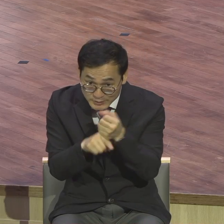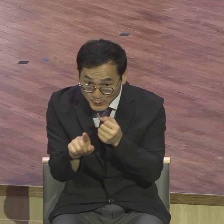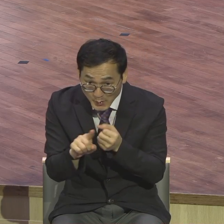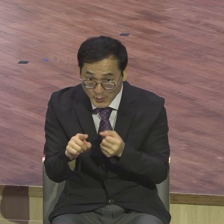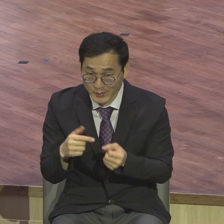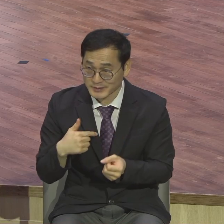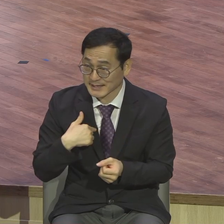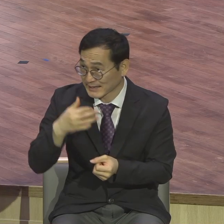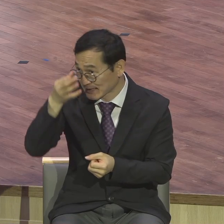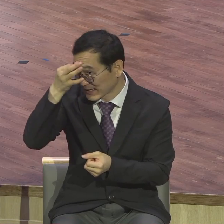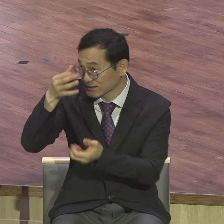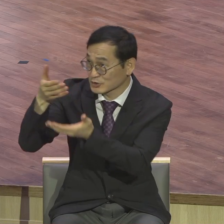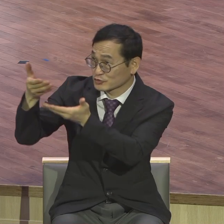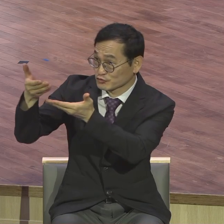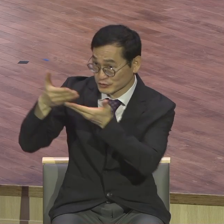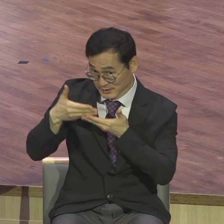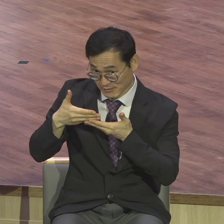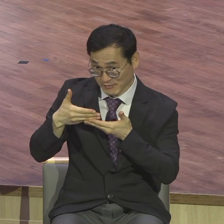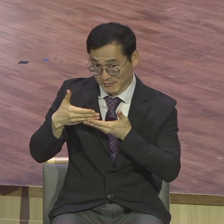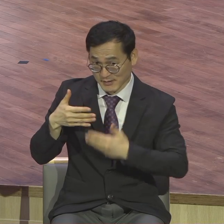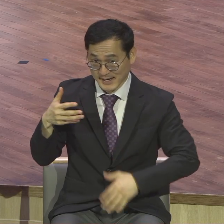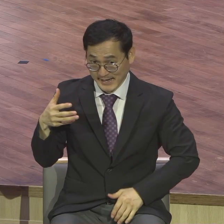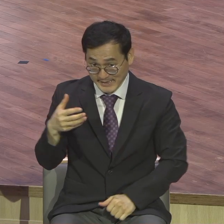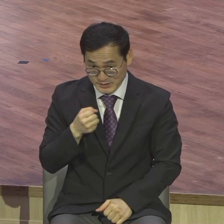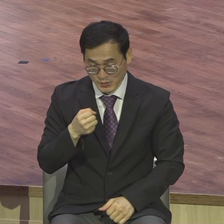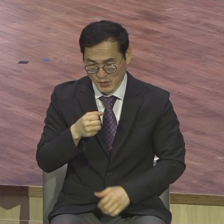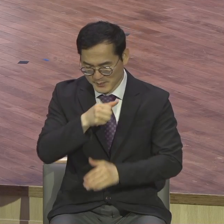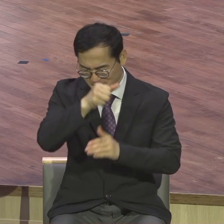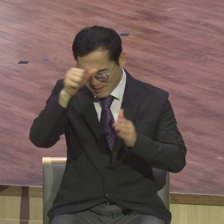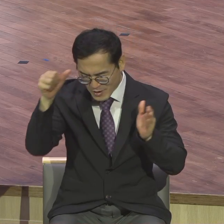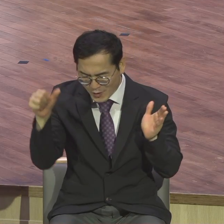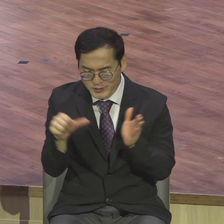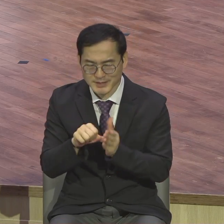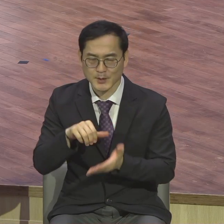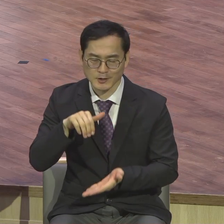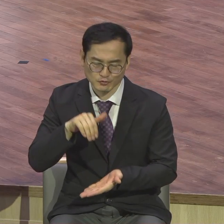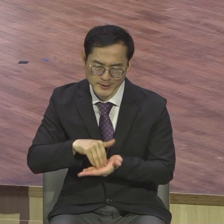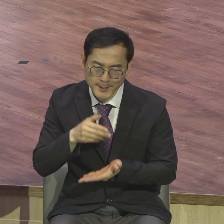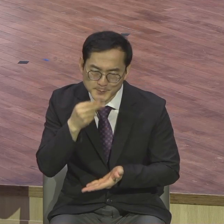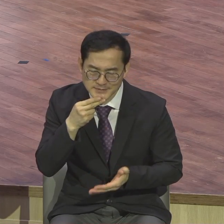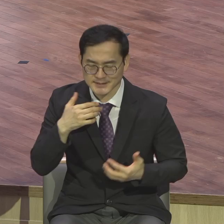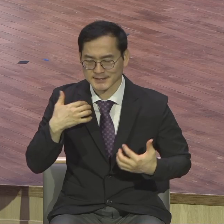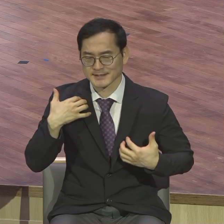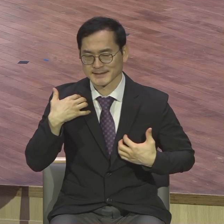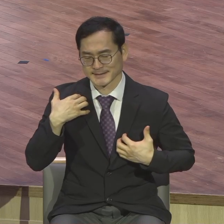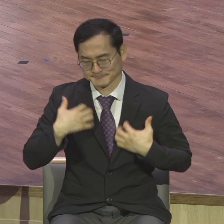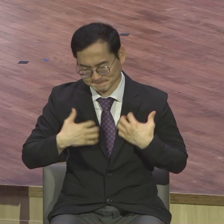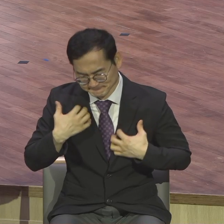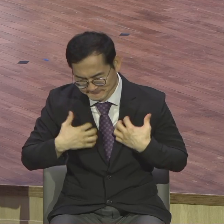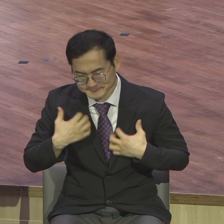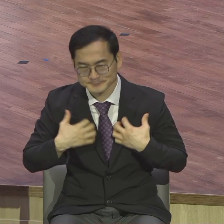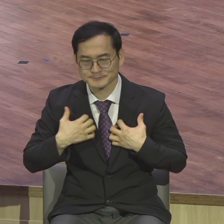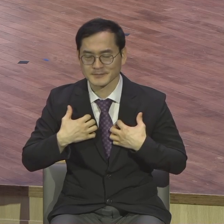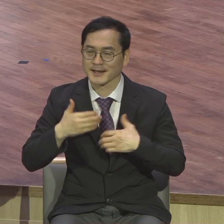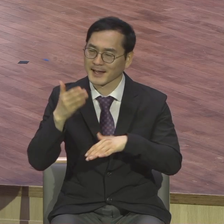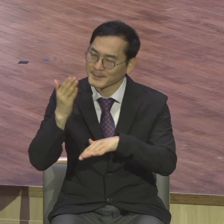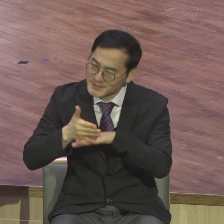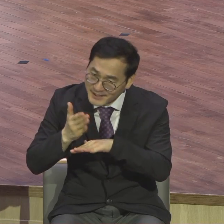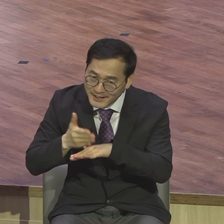달란트를 가지고 평생 후회 없이 기쁨과 감사함으로 하나님 나라 확장하는 데